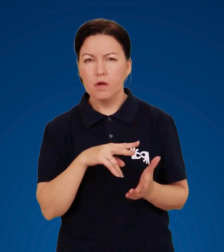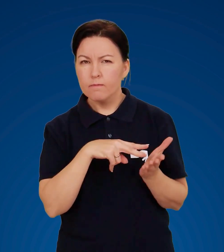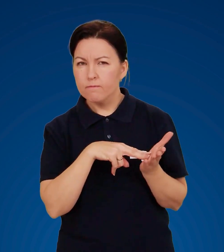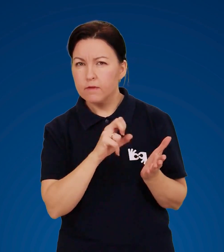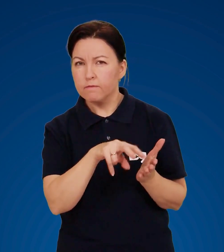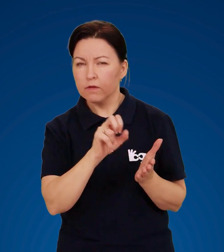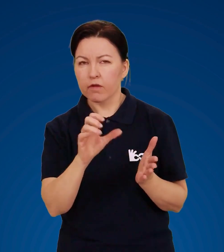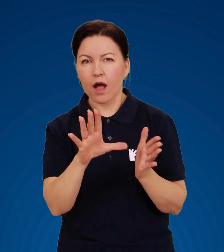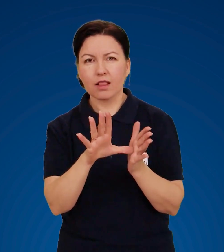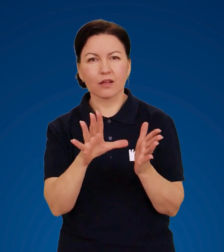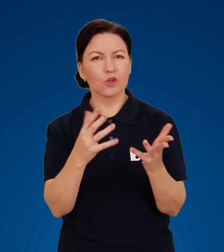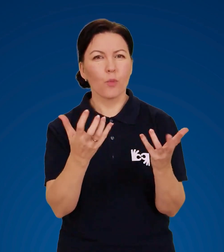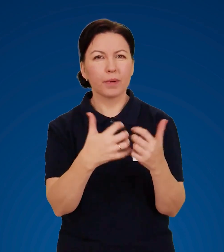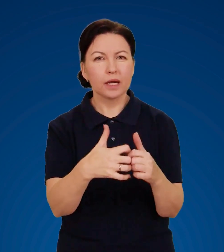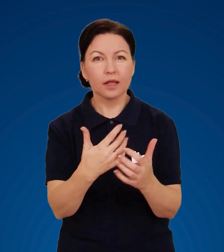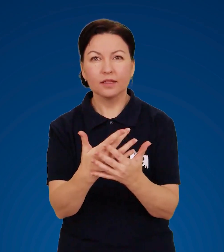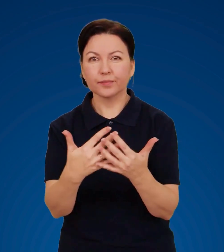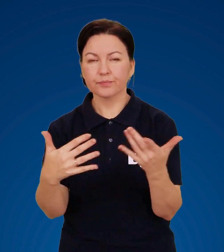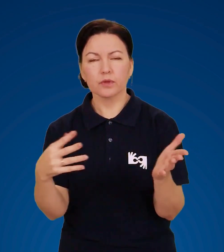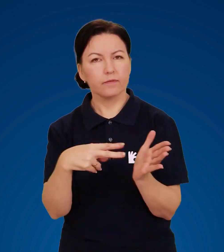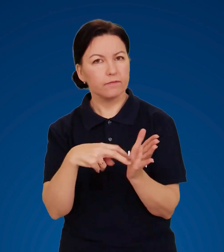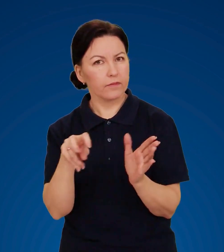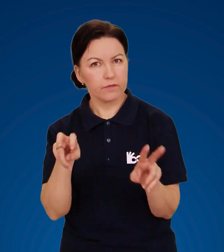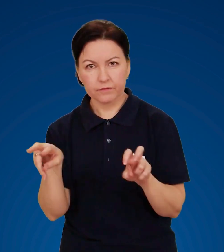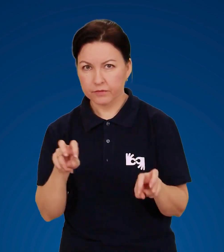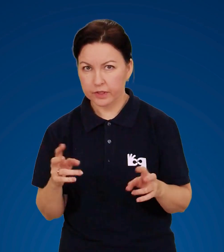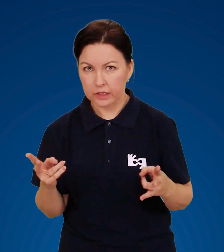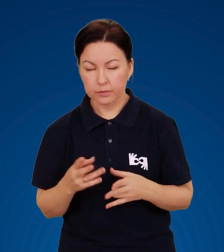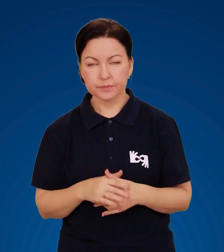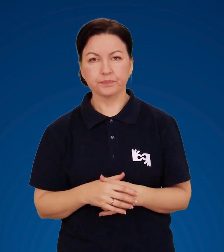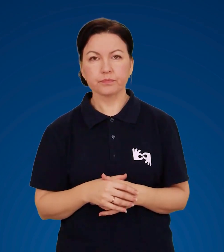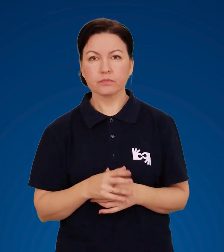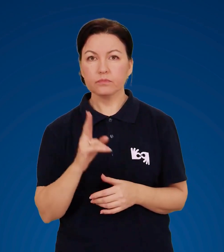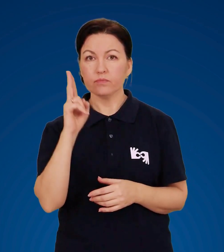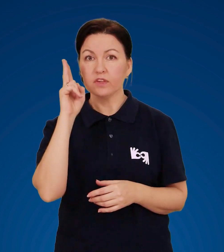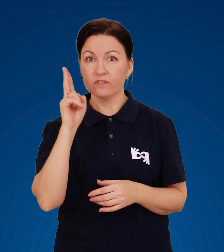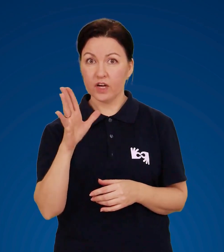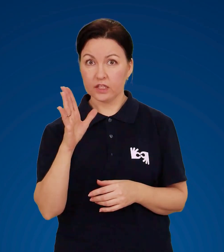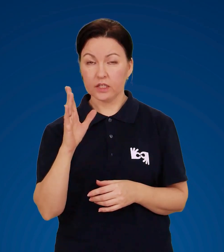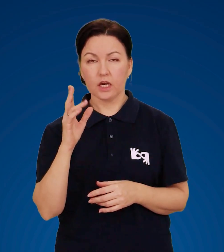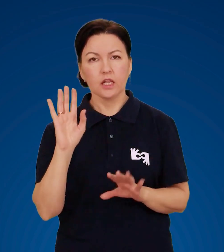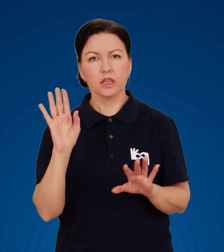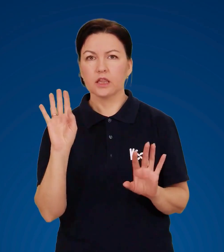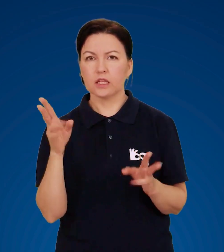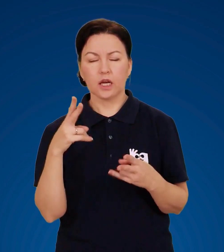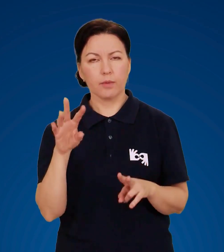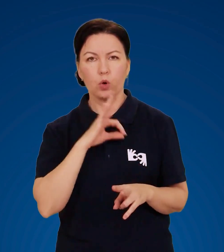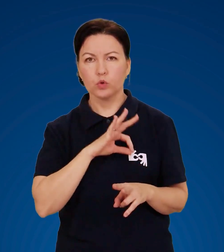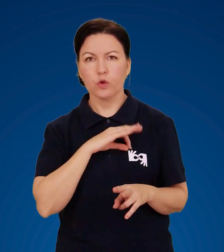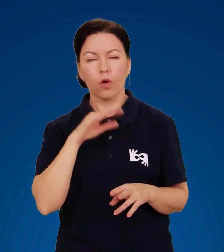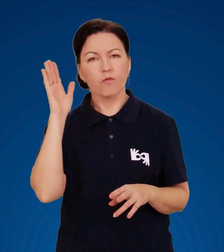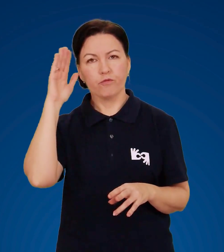Вимкніть електроприлади з розетки. У квартирах не користуйтеся водогоном.